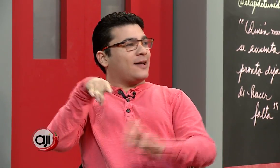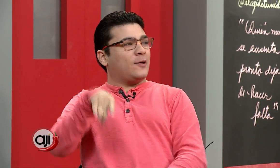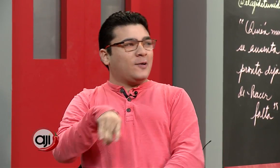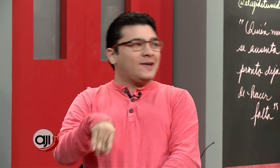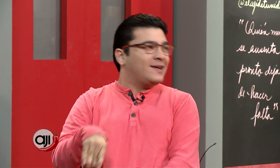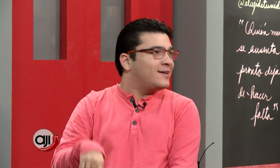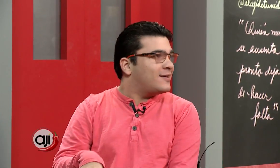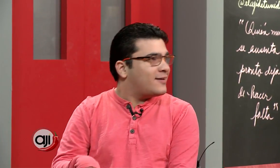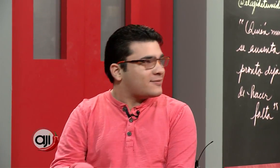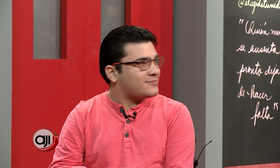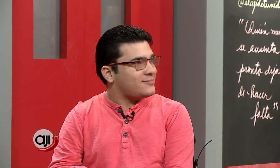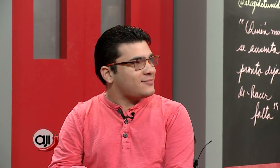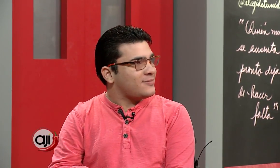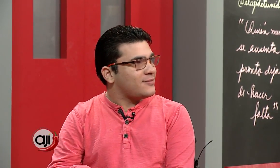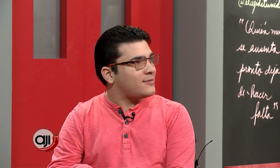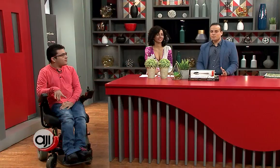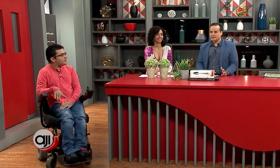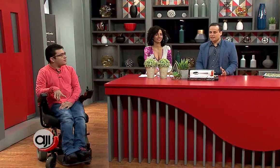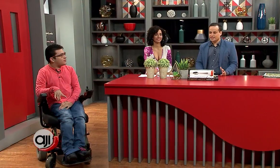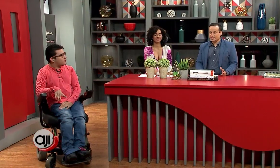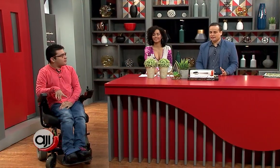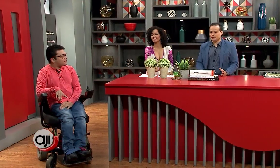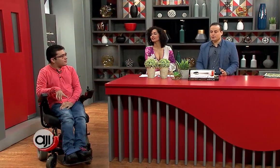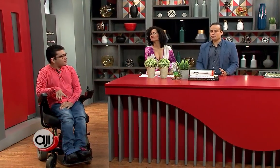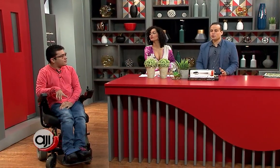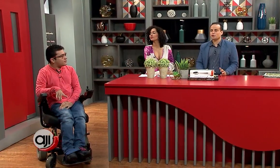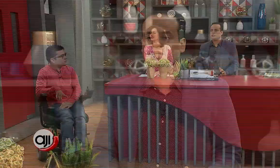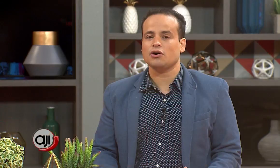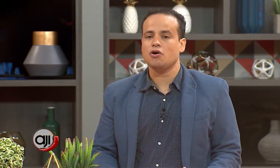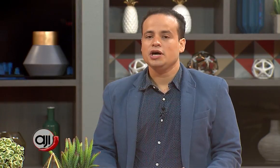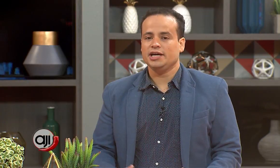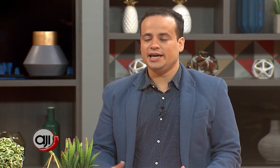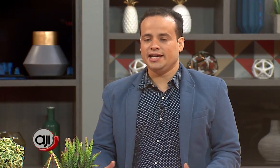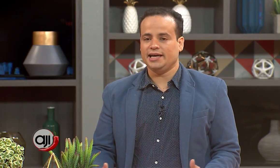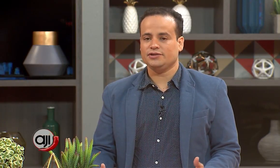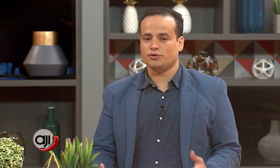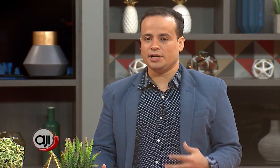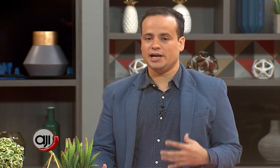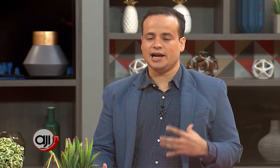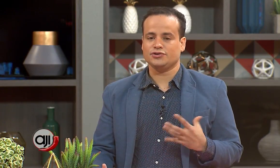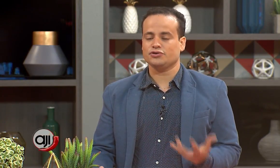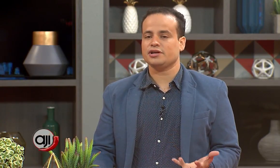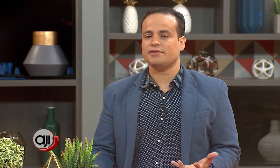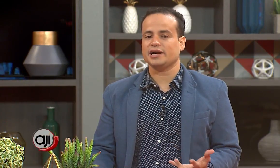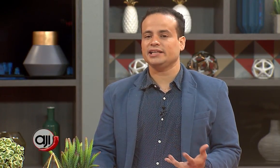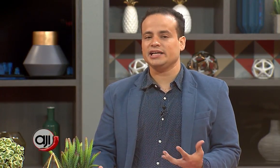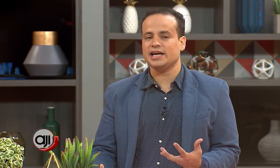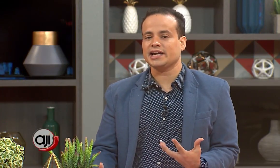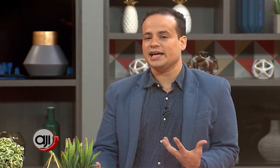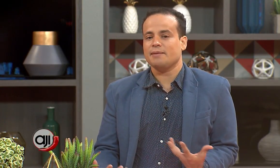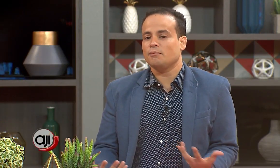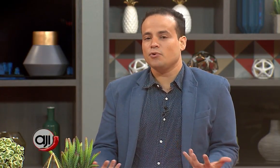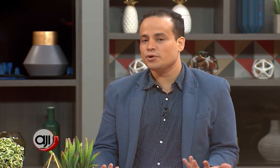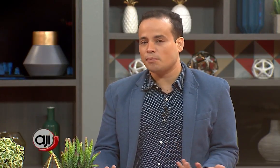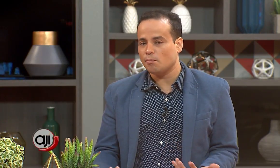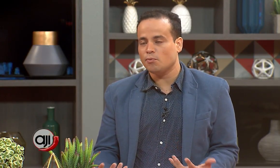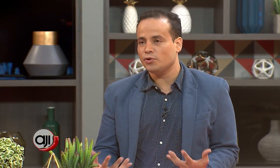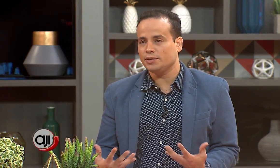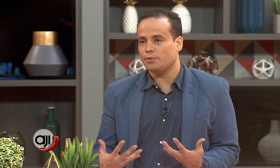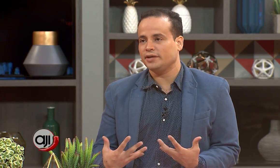día de hoy. Ok, Juanpi tiene una historia súper interesante, después de un pronóstico sobre la lesión cerebral que tenías que era muy, muy pues